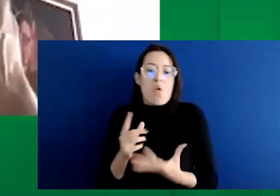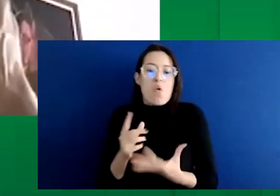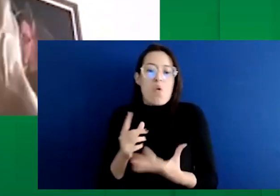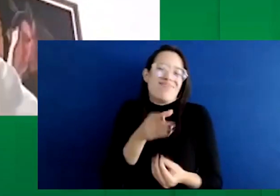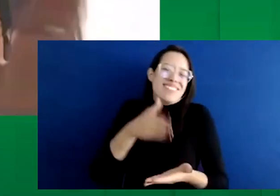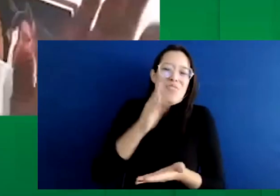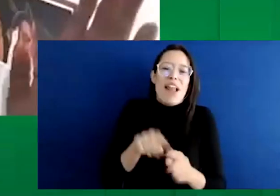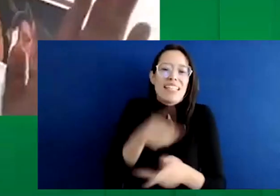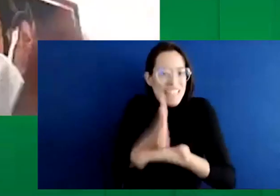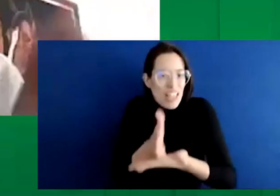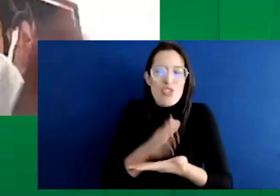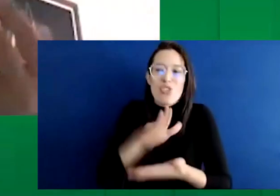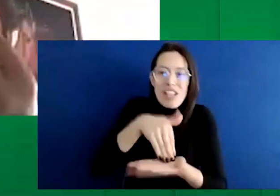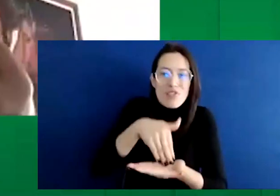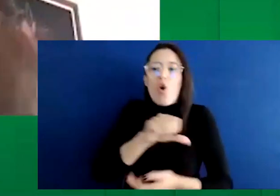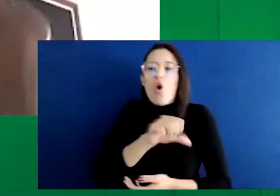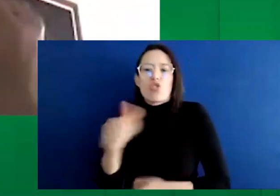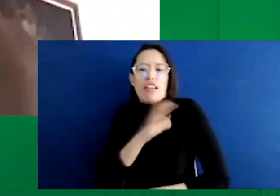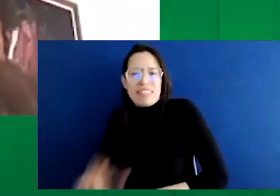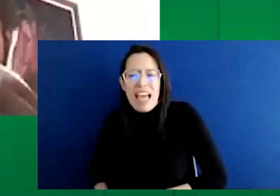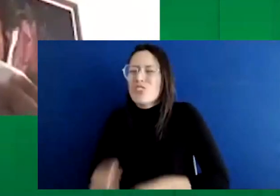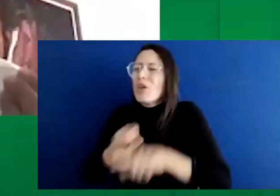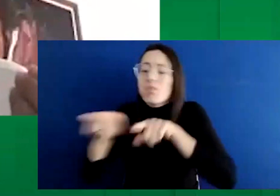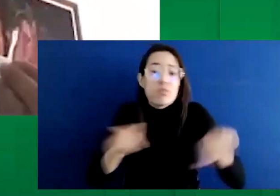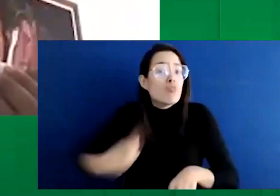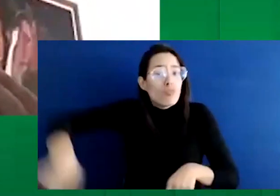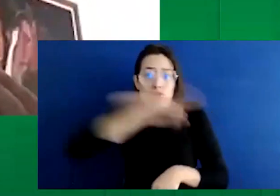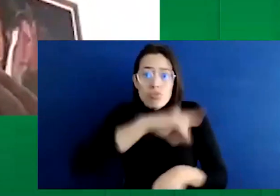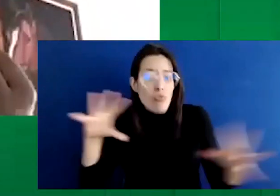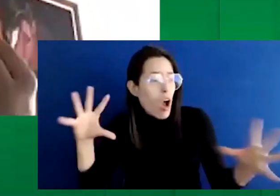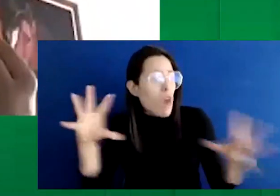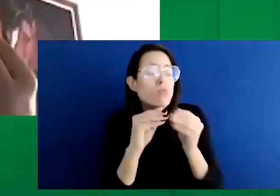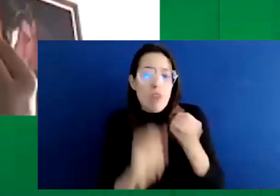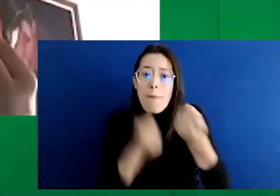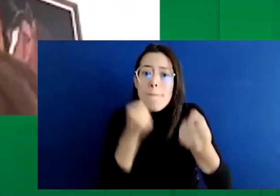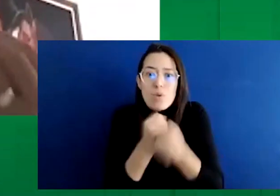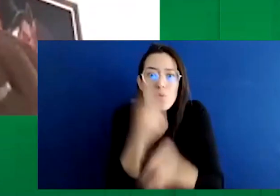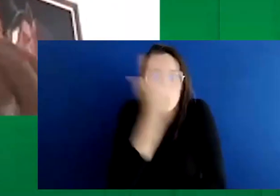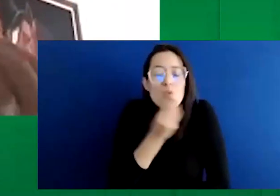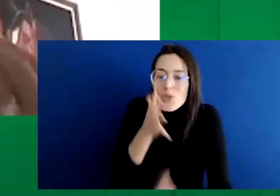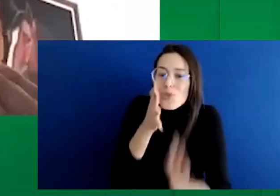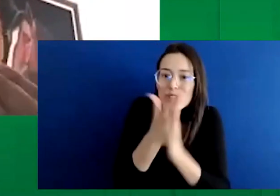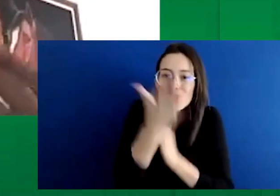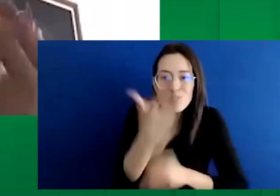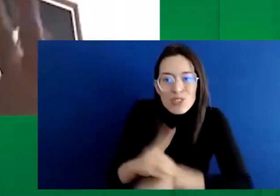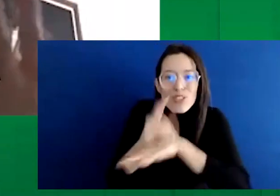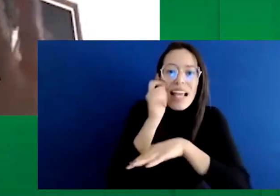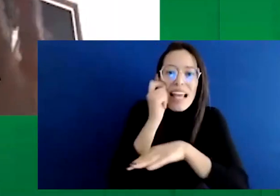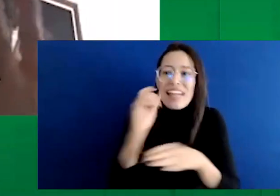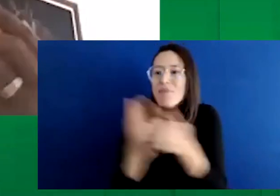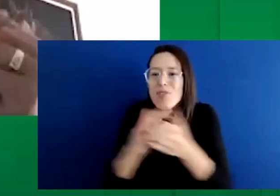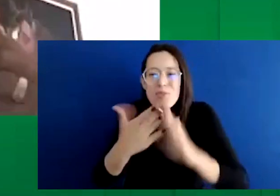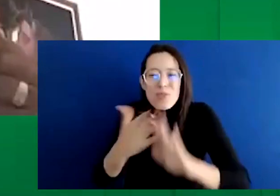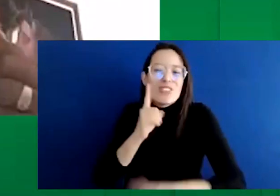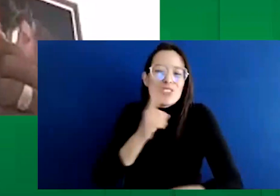todos les ha gustado. Entonces, ha sido muy bonito, doctor Henry y amigos de la comunidad sorda del país. Ha sido muy bonito